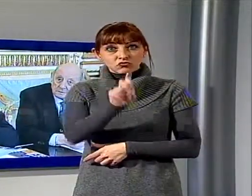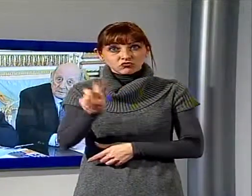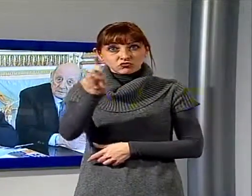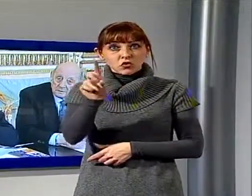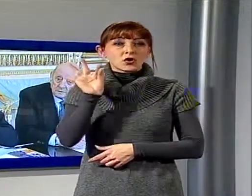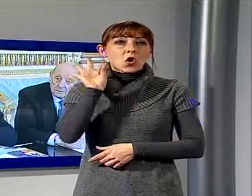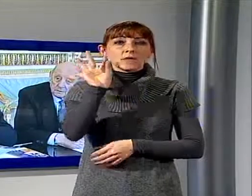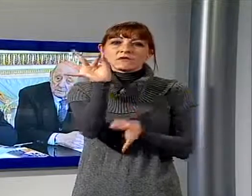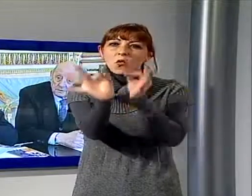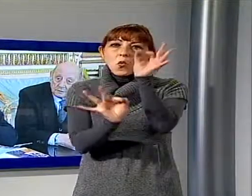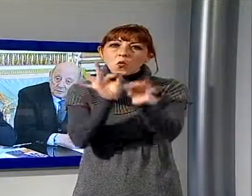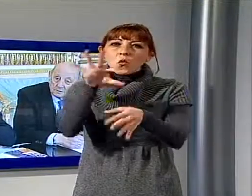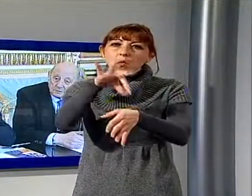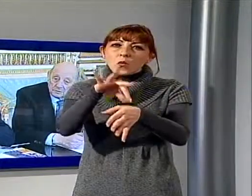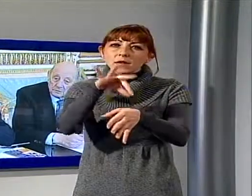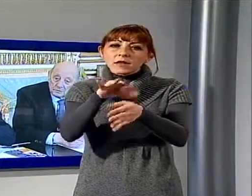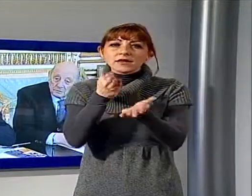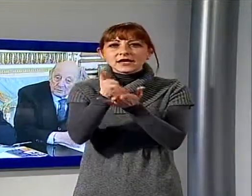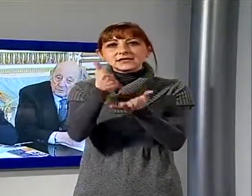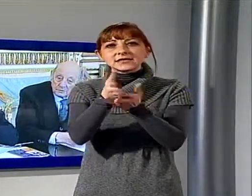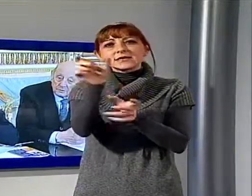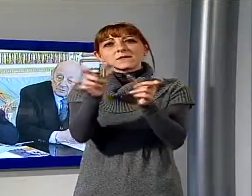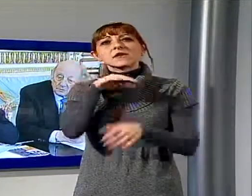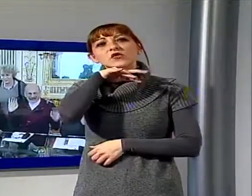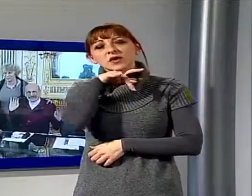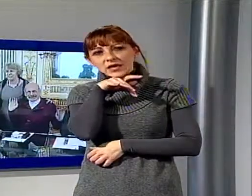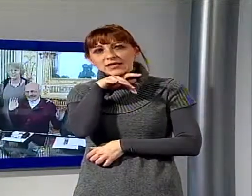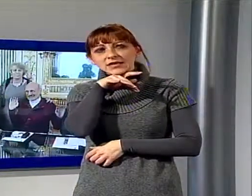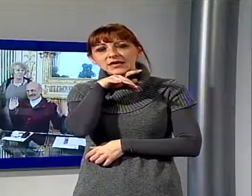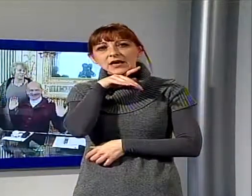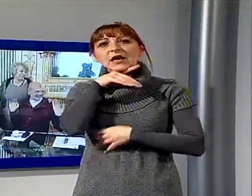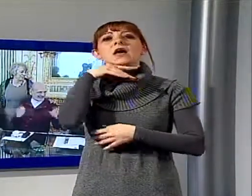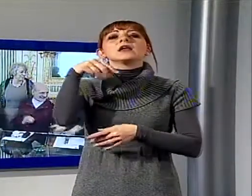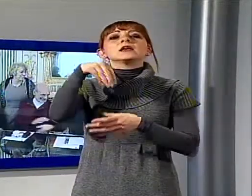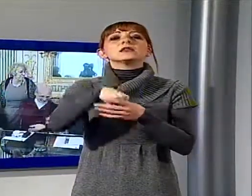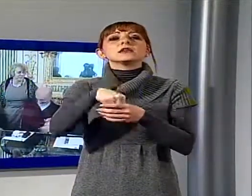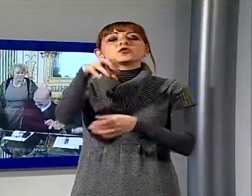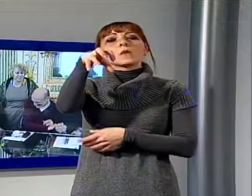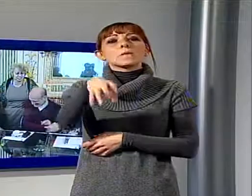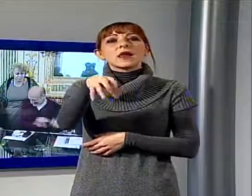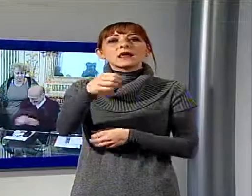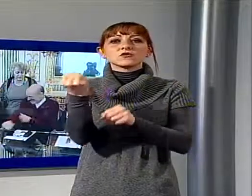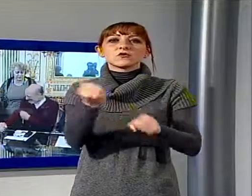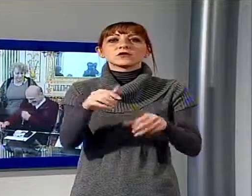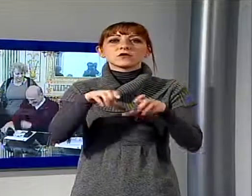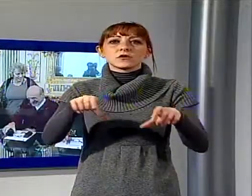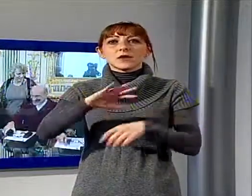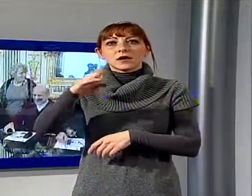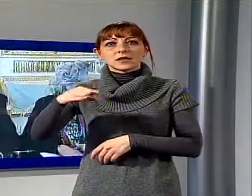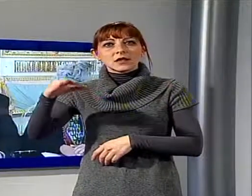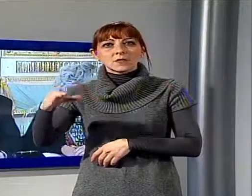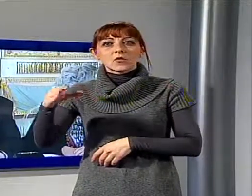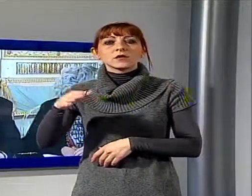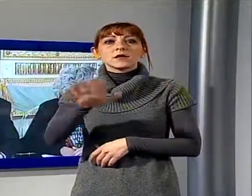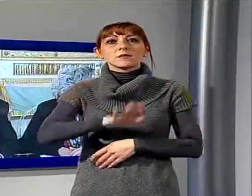cure e all'assistenza dei pazienti anziani che animeranno il palazzo della Fondazione Banca del Monte in Piazza San Martino. Sono